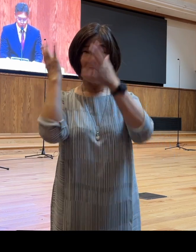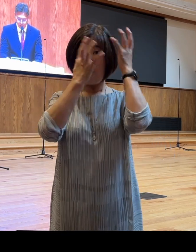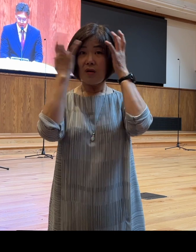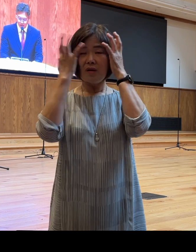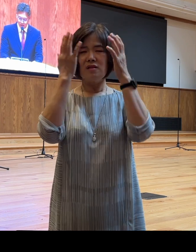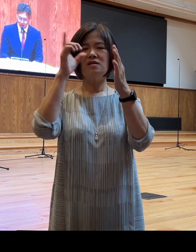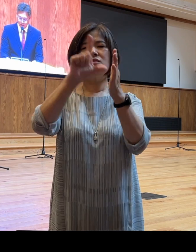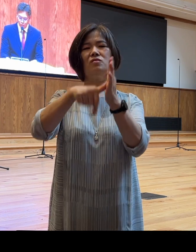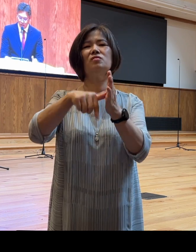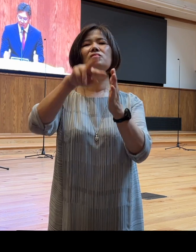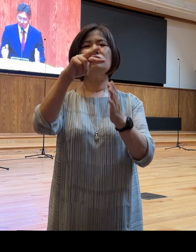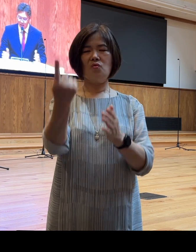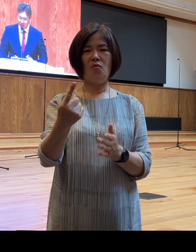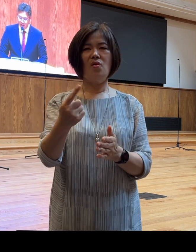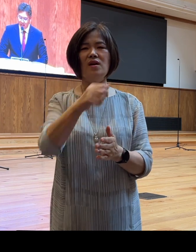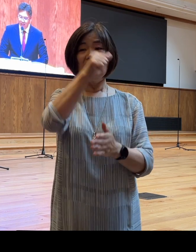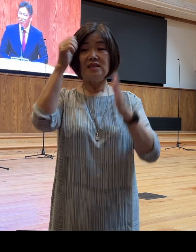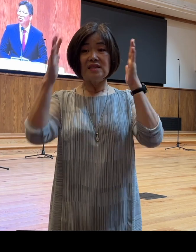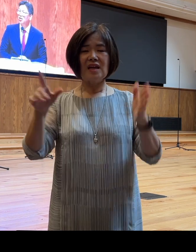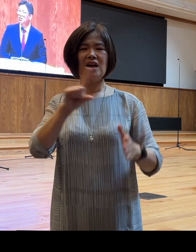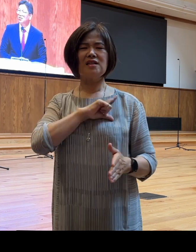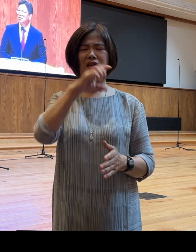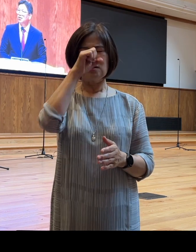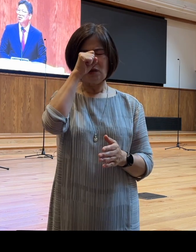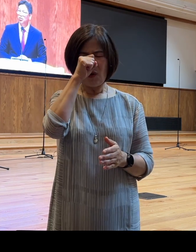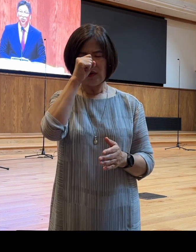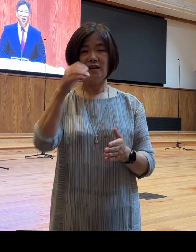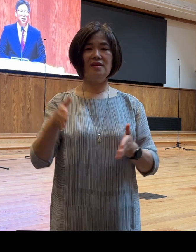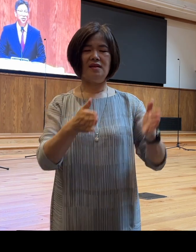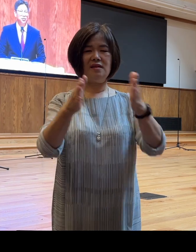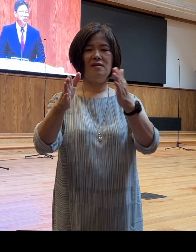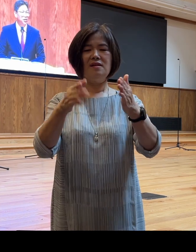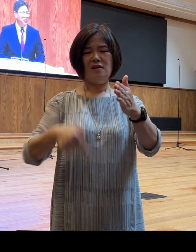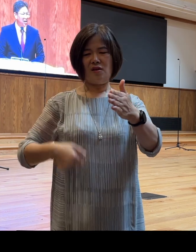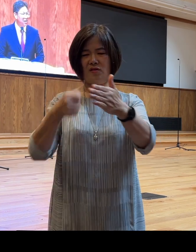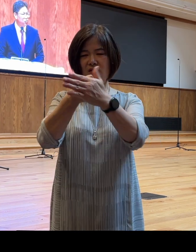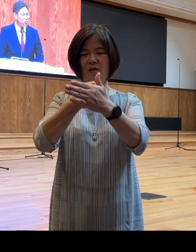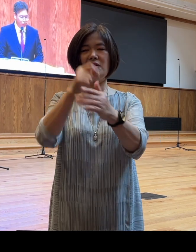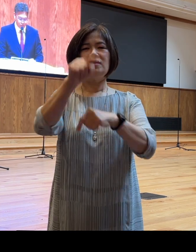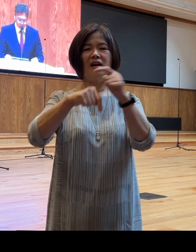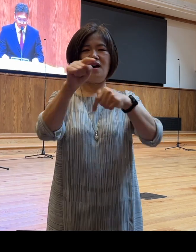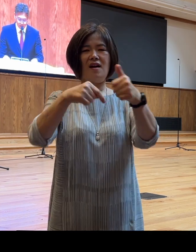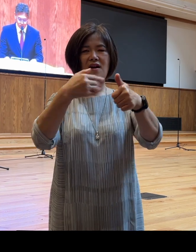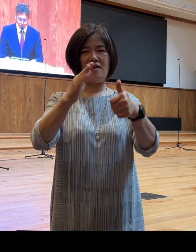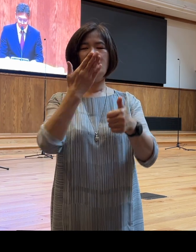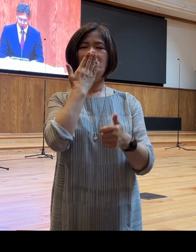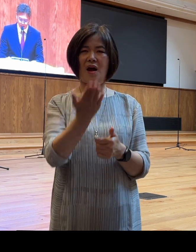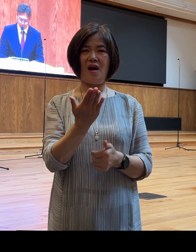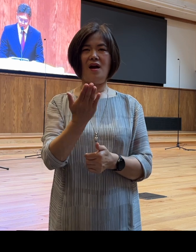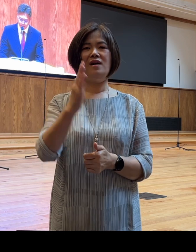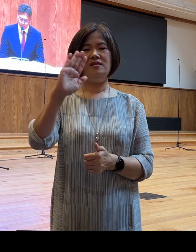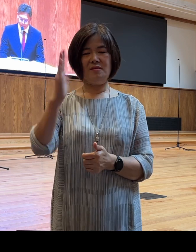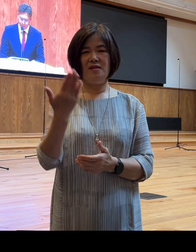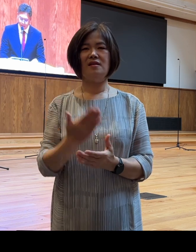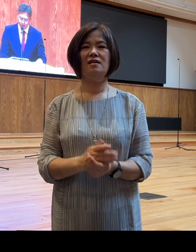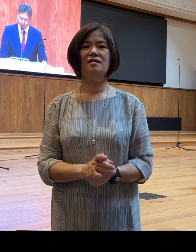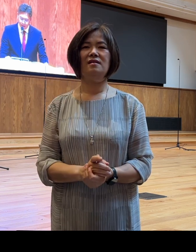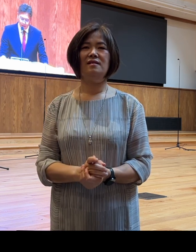우리의 인생의 가장 선한 길을 선택하며 나갈 수 있게 되는 것입니다 여러분